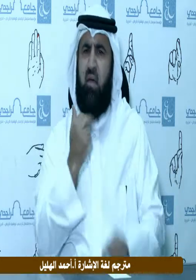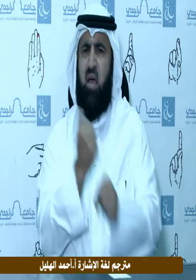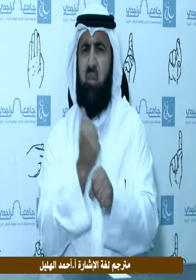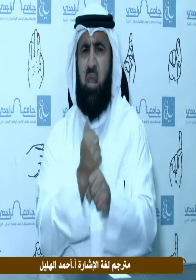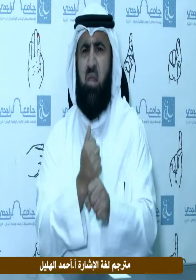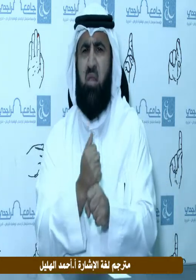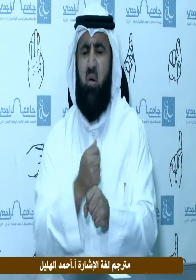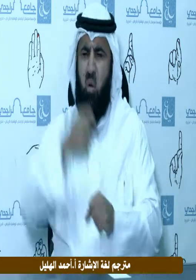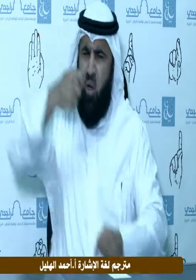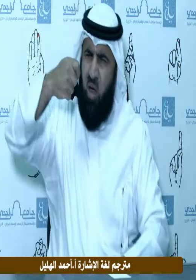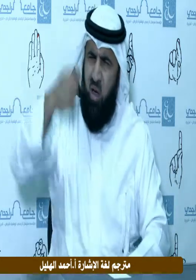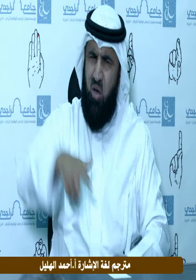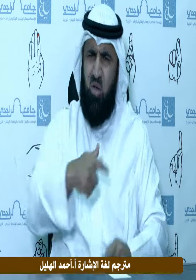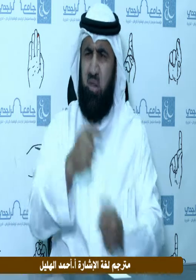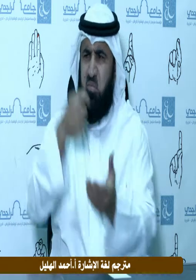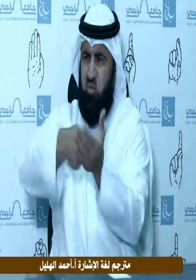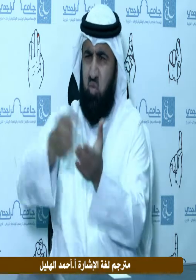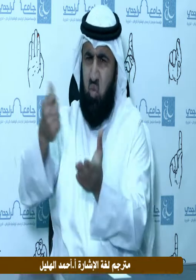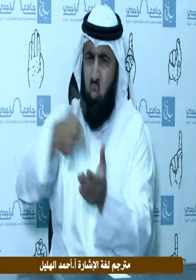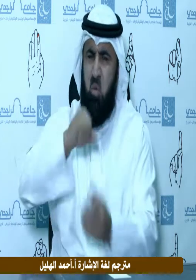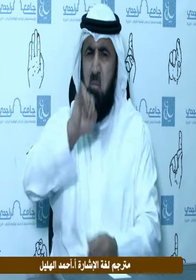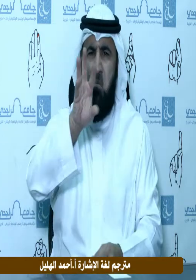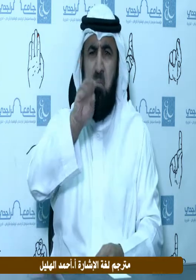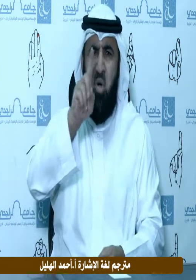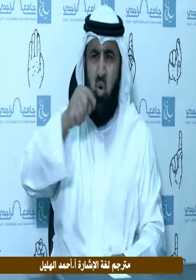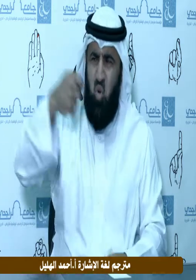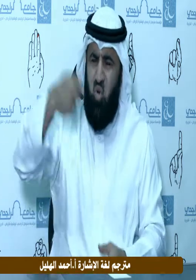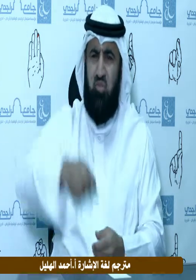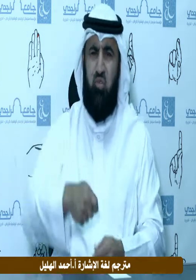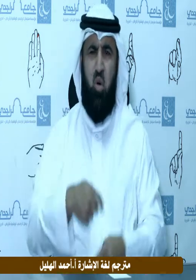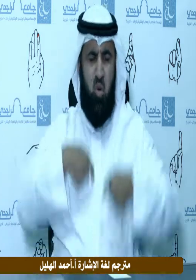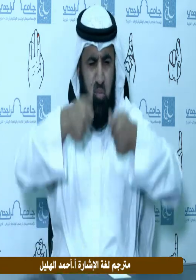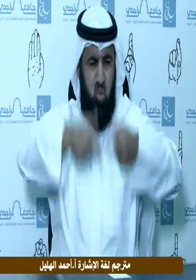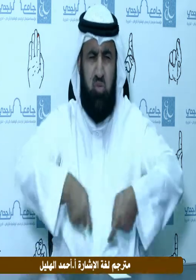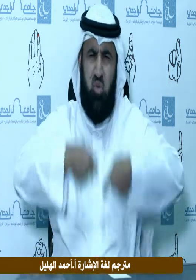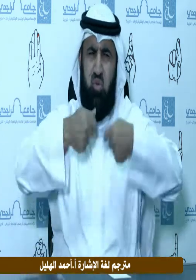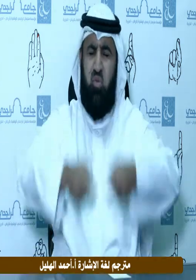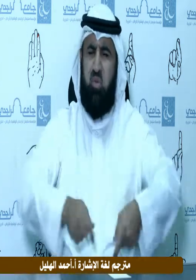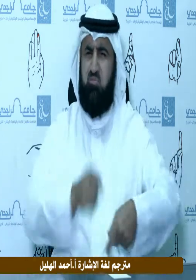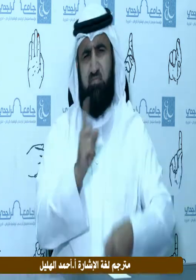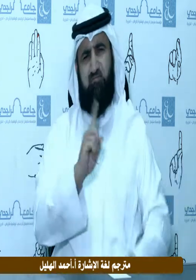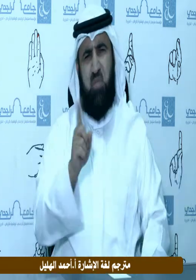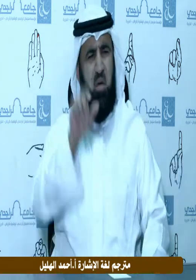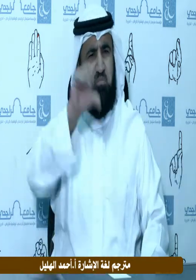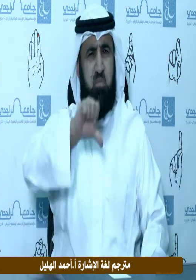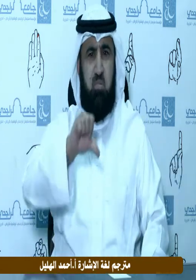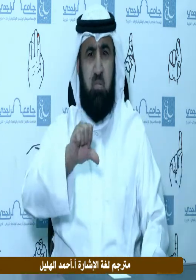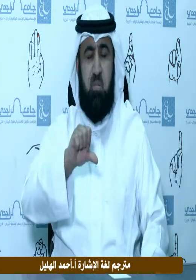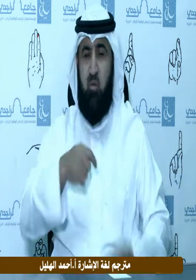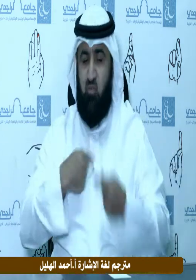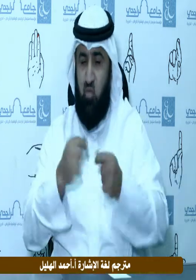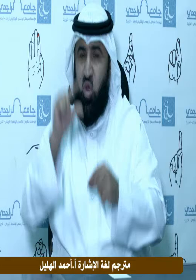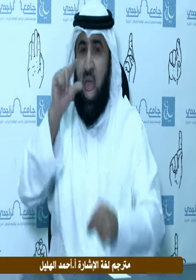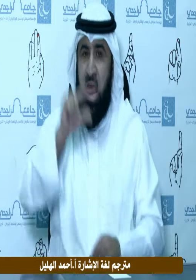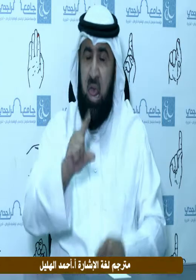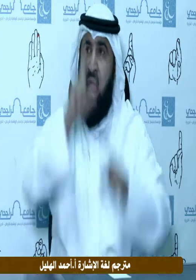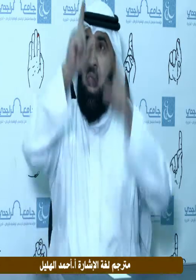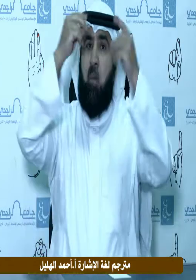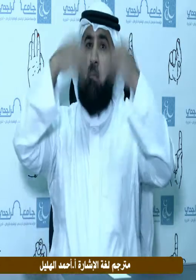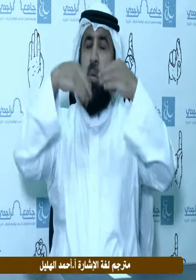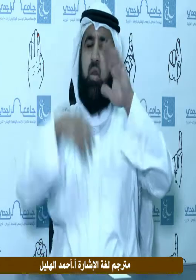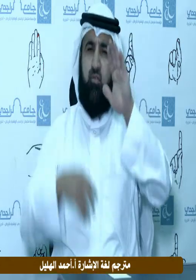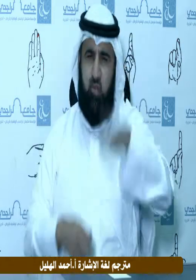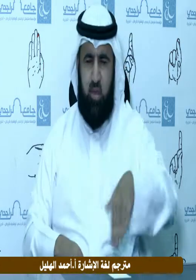نغالي بالمهور ولا بالنفقات وغير ذلك حتى يبارك الله سبحانه وتعالى